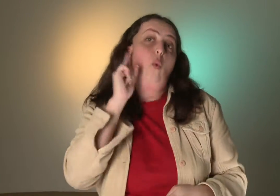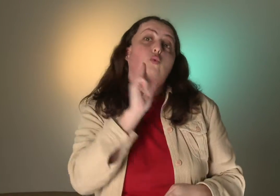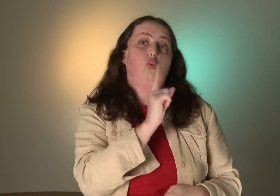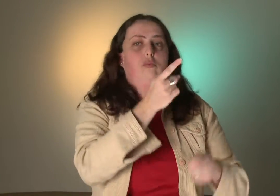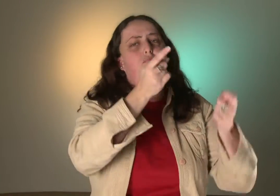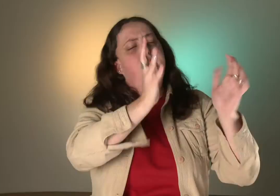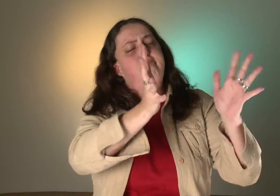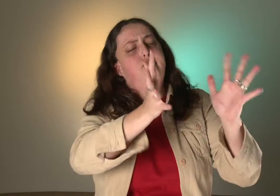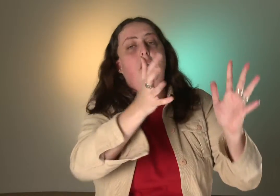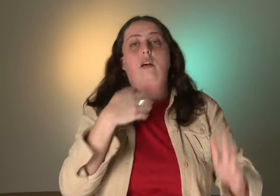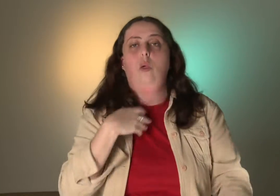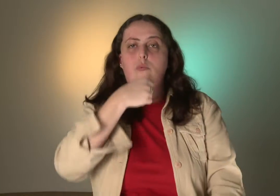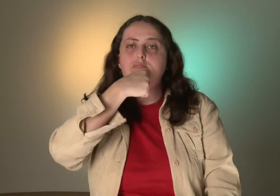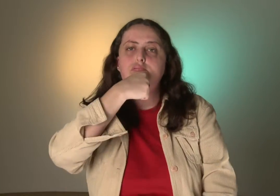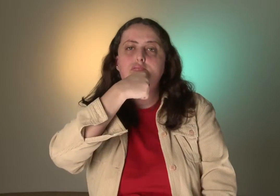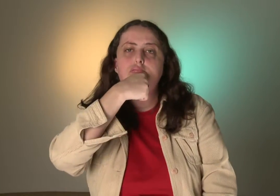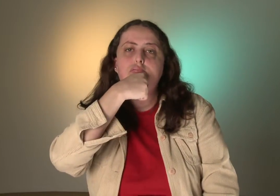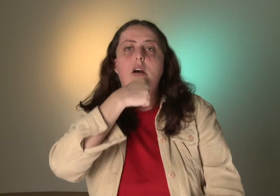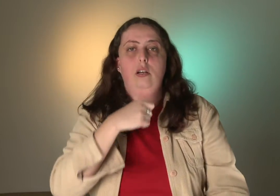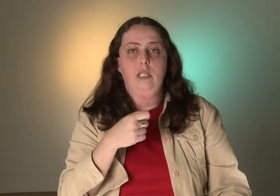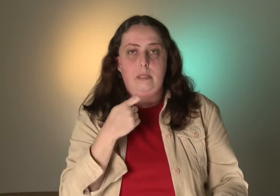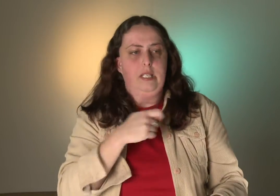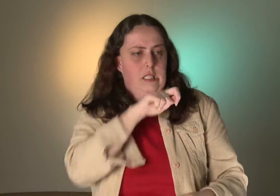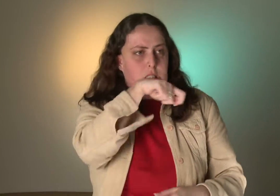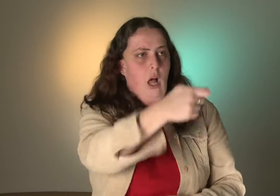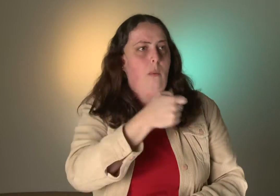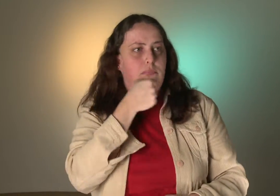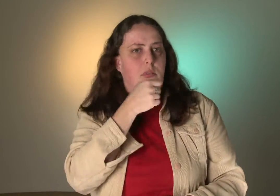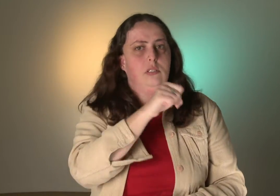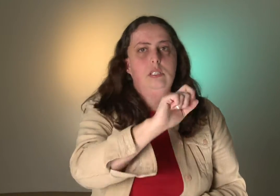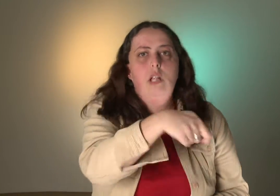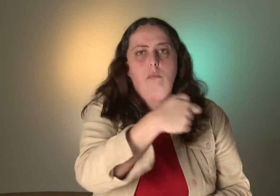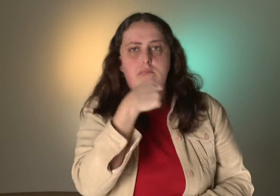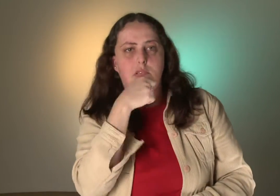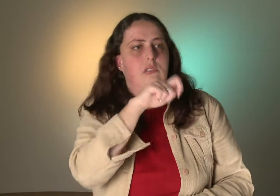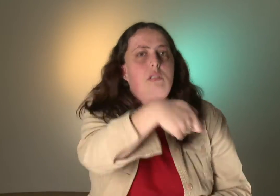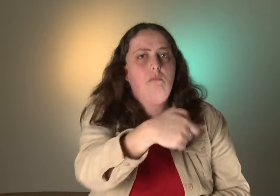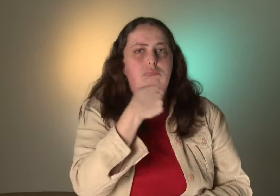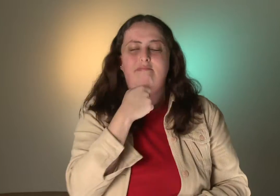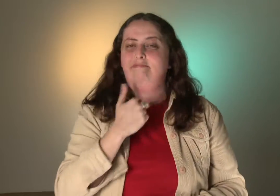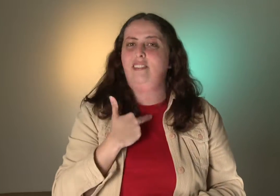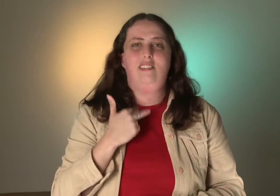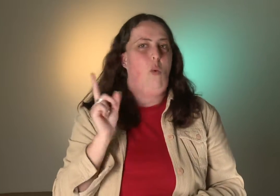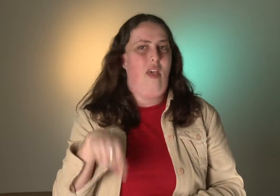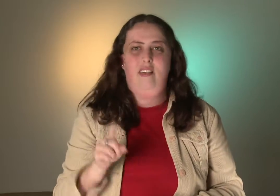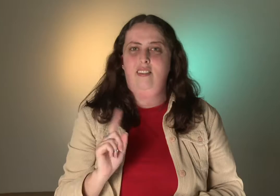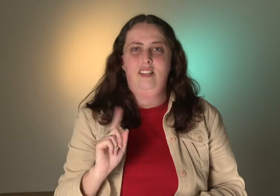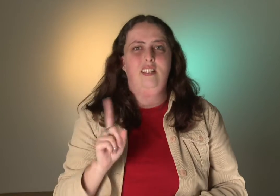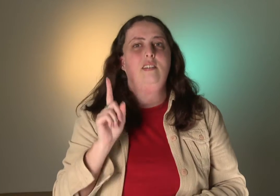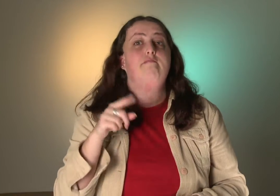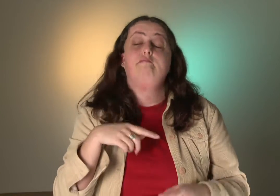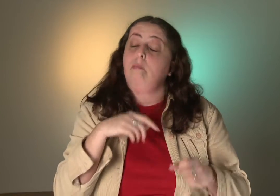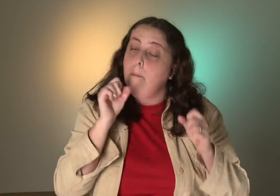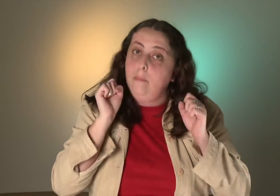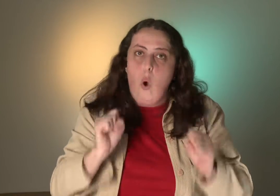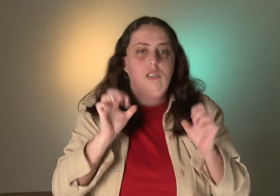Eu sou surdo, estou sinalizando. E aí o intérprete vai lá fazer palavra-sinal, palavra-sinal. Não funciona assim.